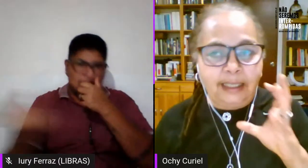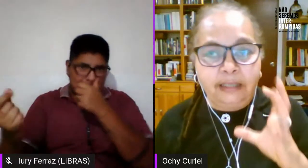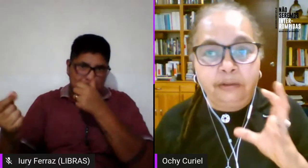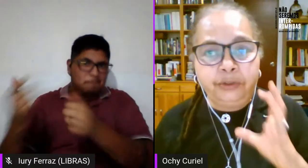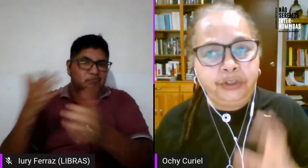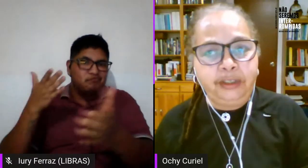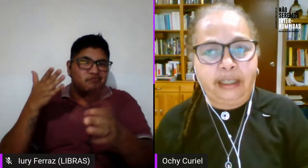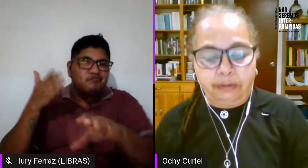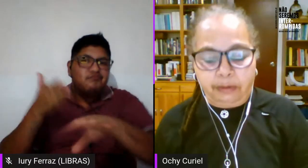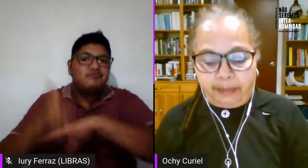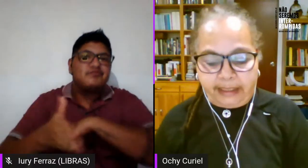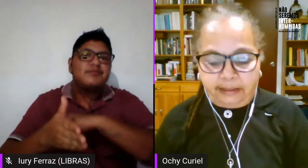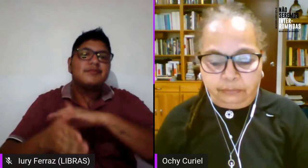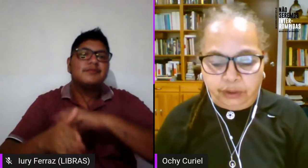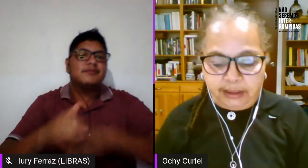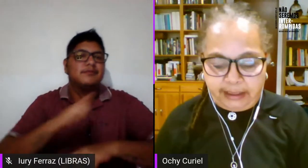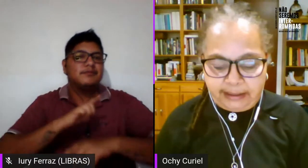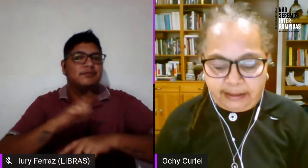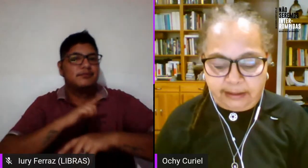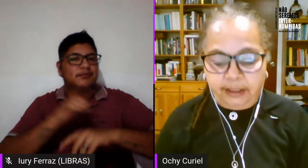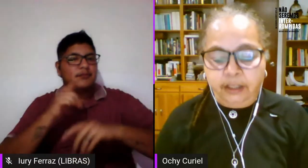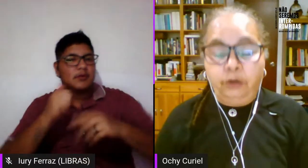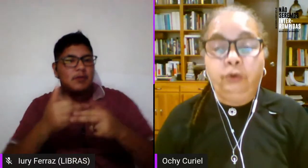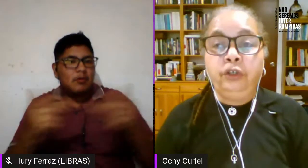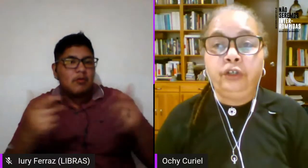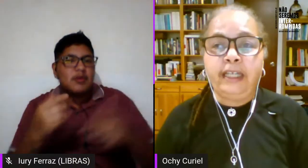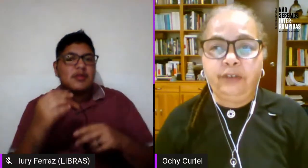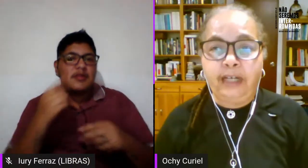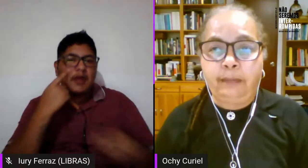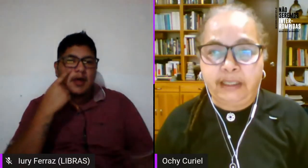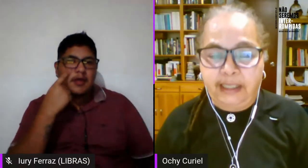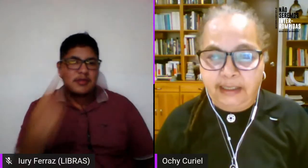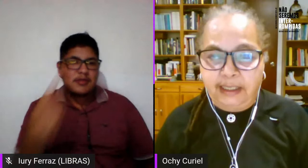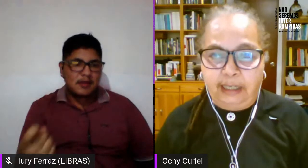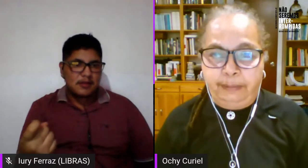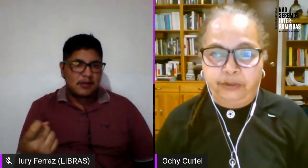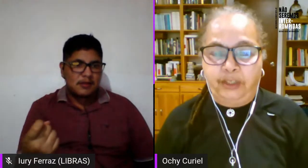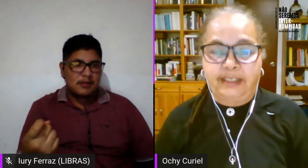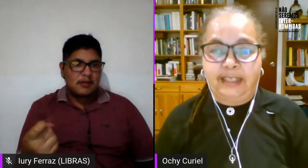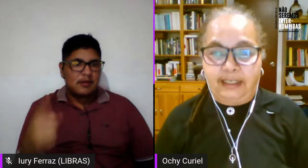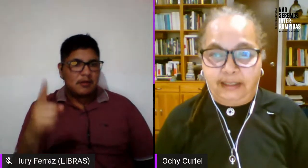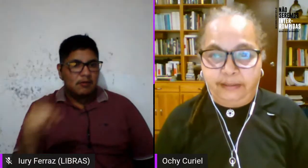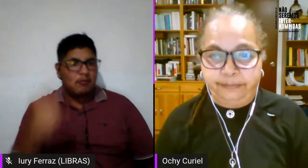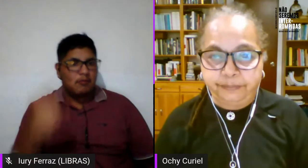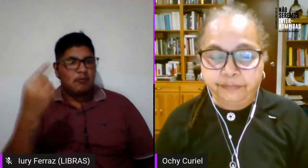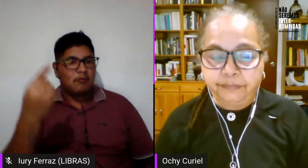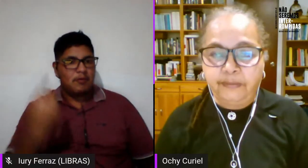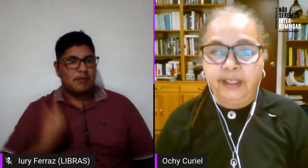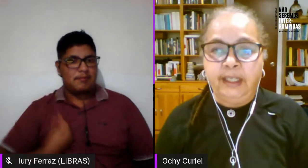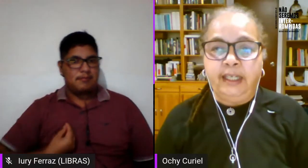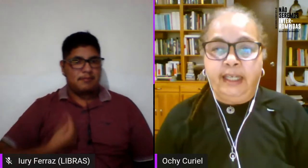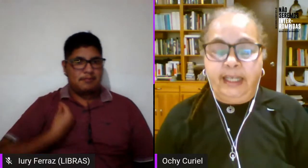una serie de discusiones que a mí me parecen muy interesantes uno de ellos es la presencia de las personas trans